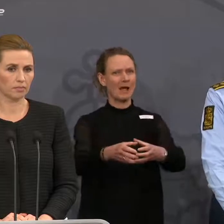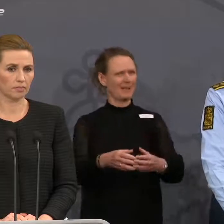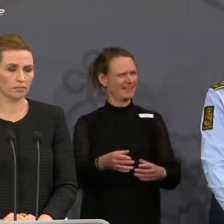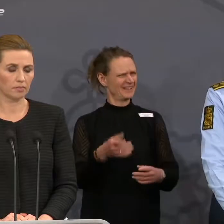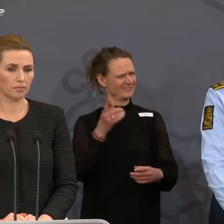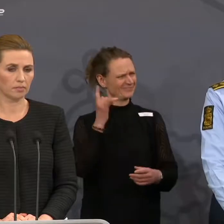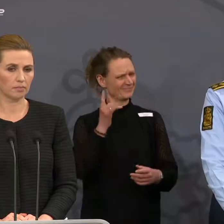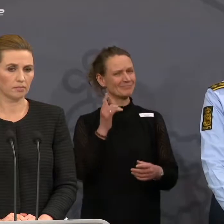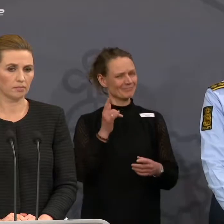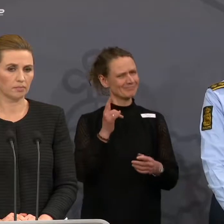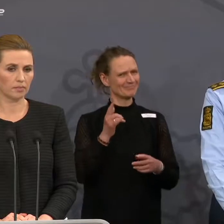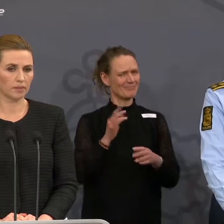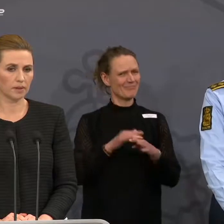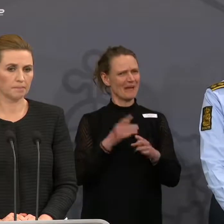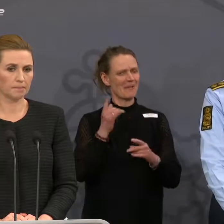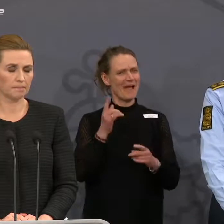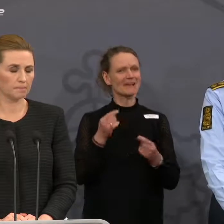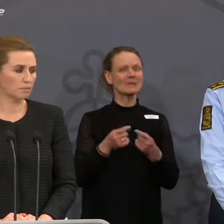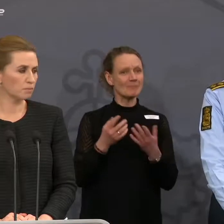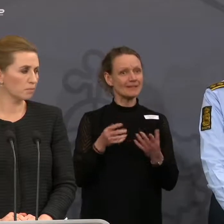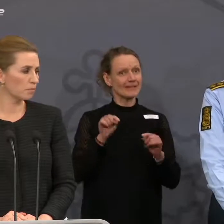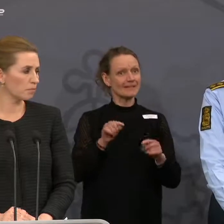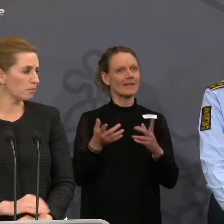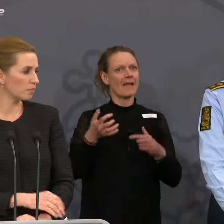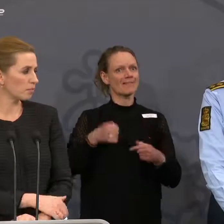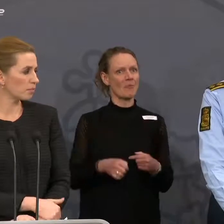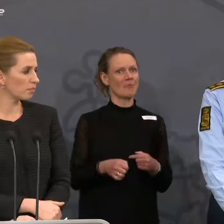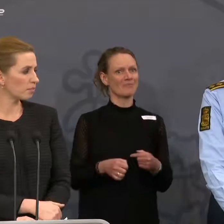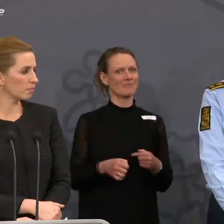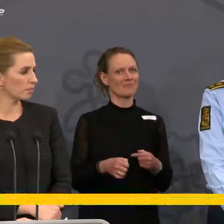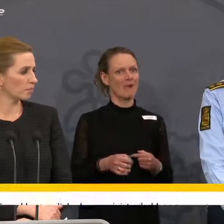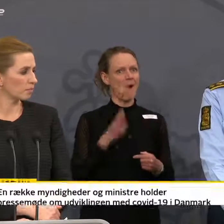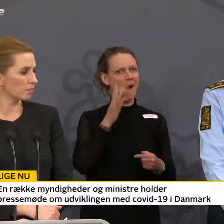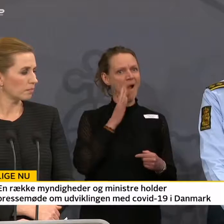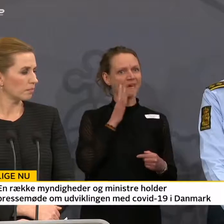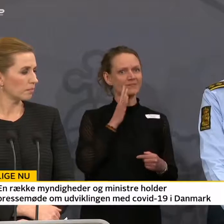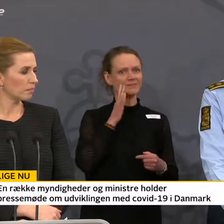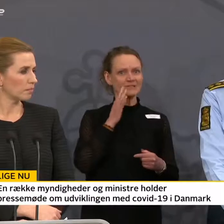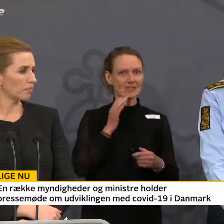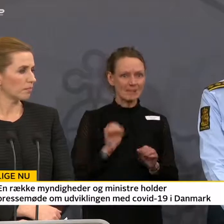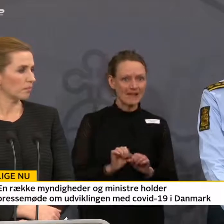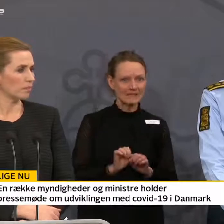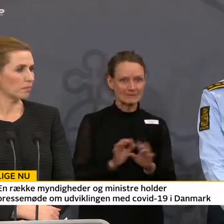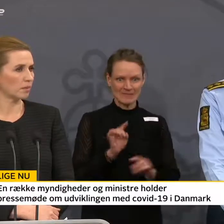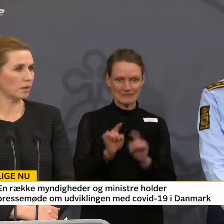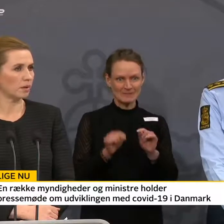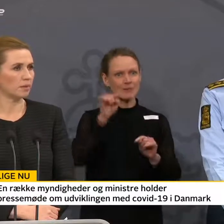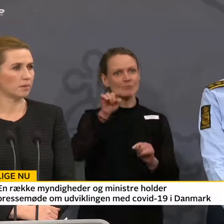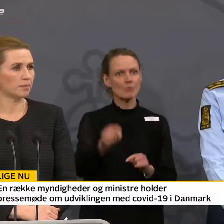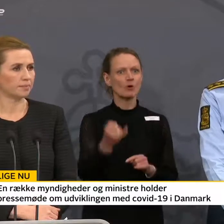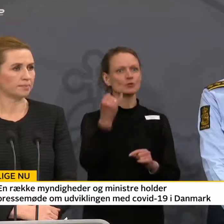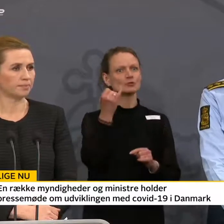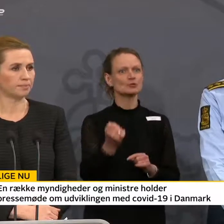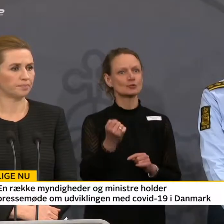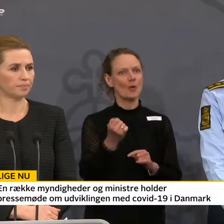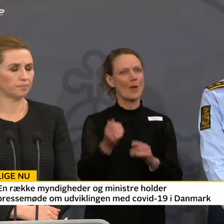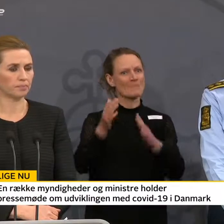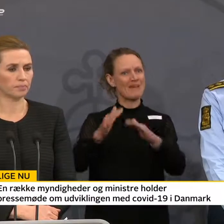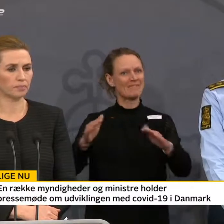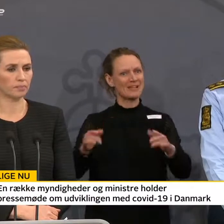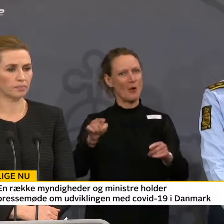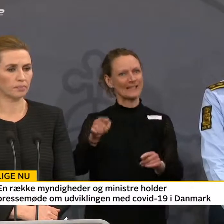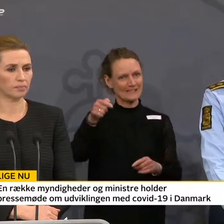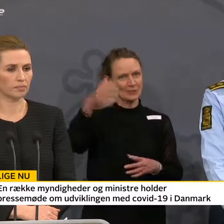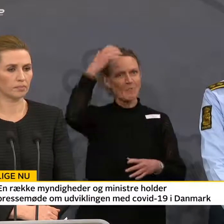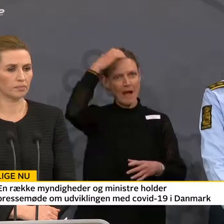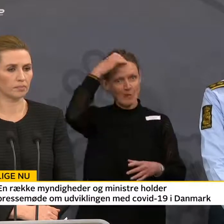men det er ikke desto mindre det, som det handler om. Når der bliver spredt smitte på et sted som Søpaviljonen i København, så berører det rigtig